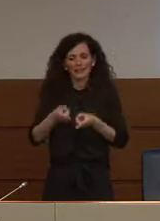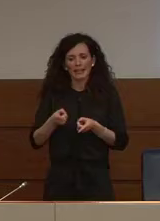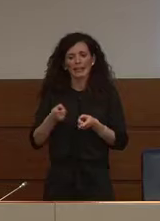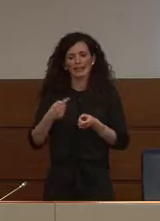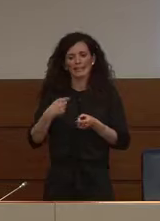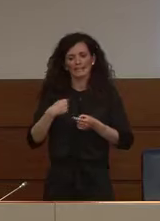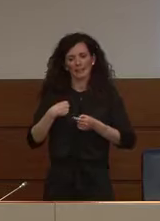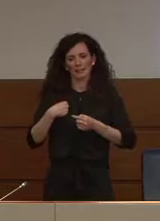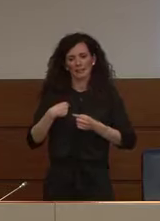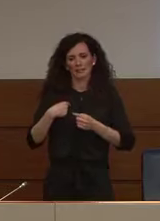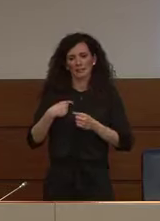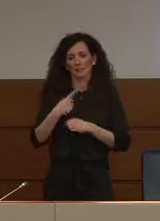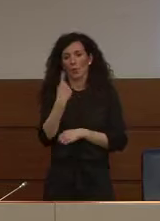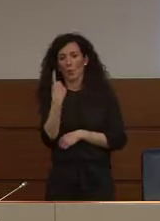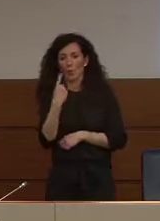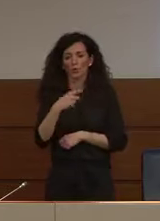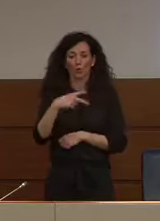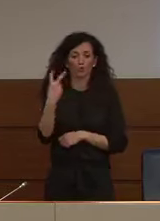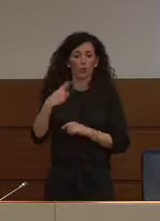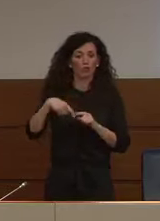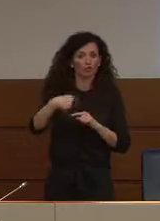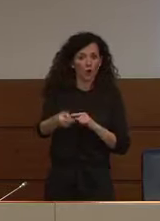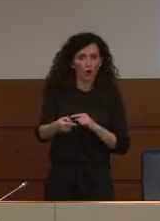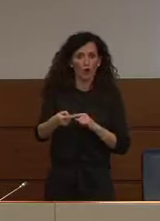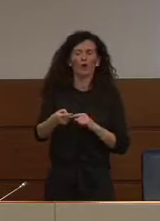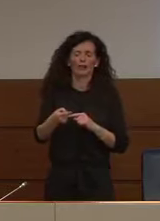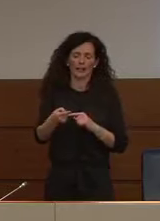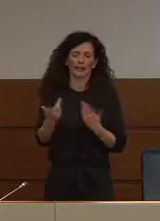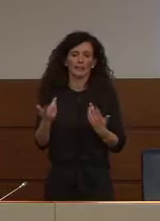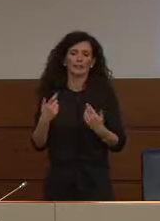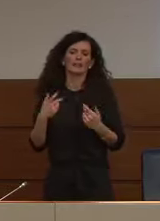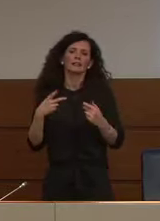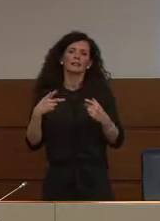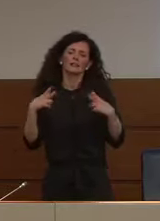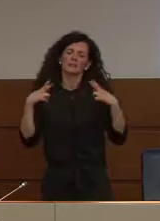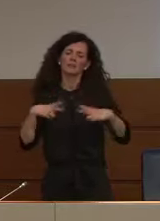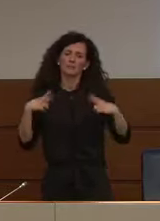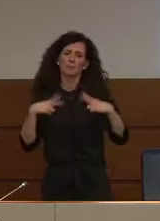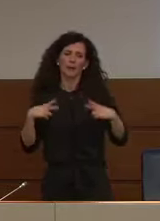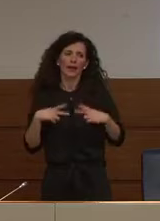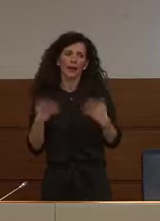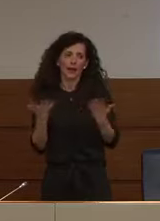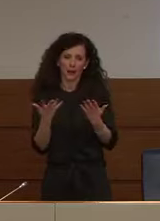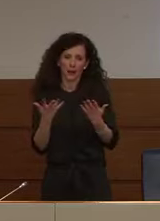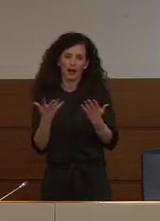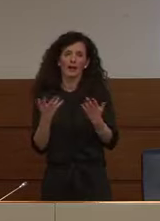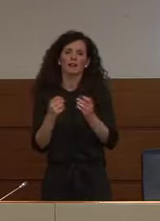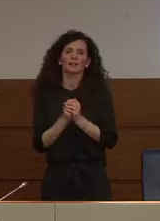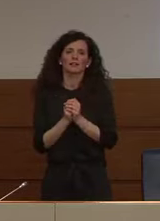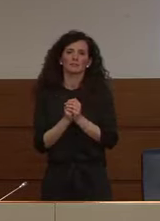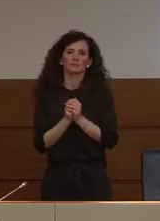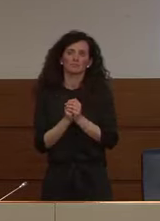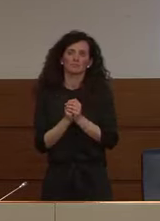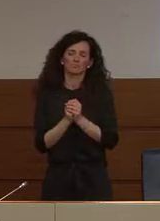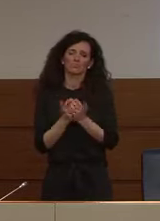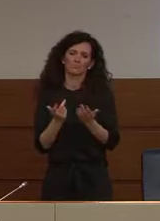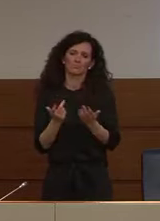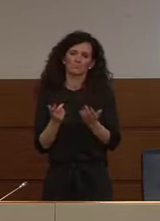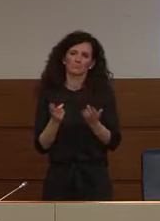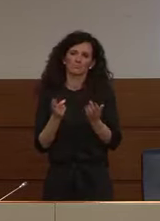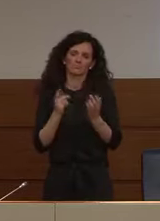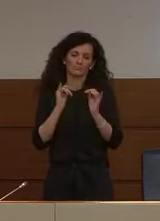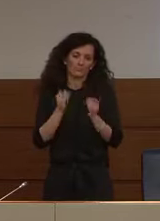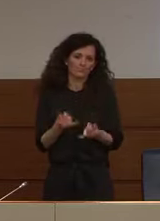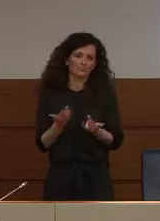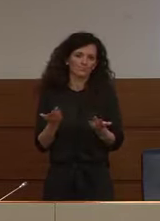prossimi uno due giorni l'auspicio potrebbe essere esattamente quello di